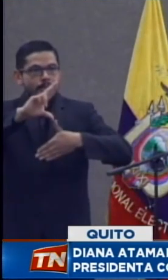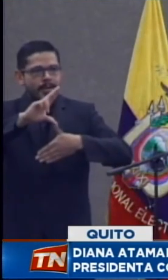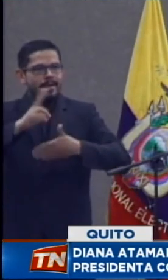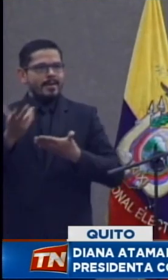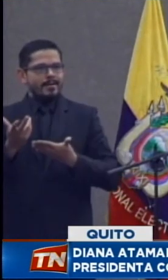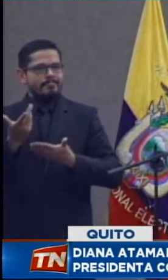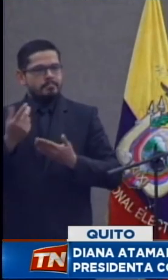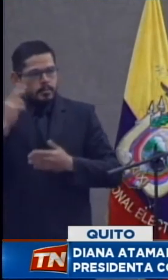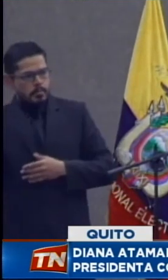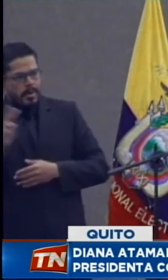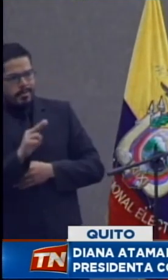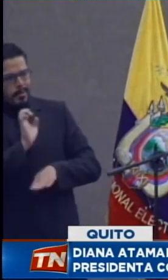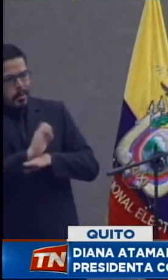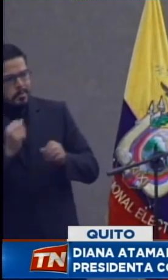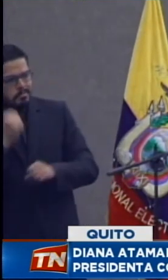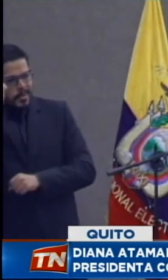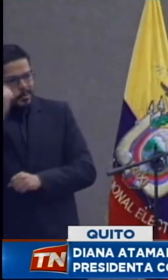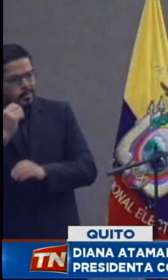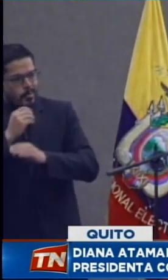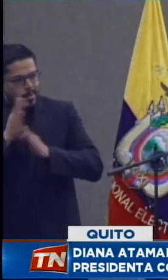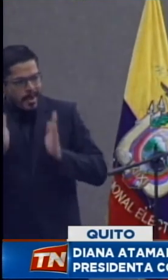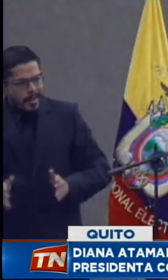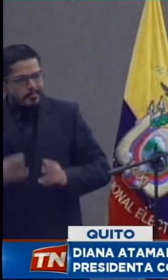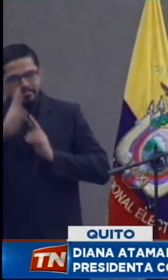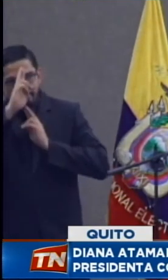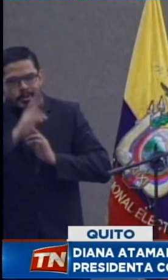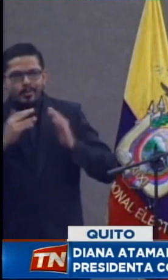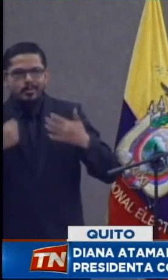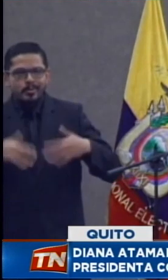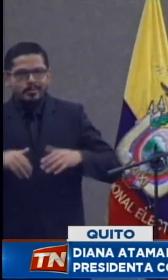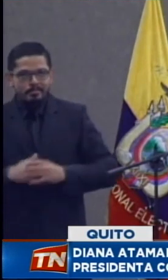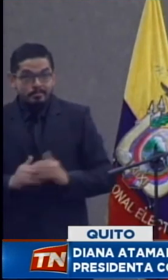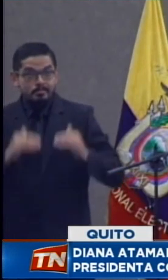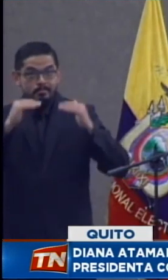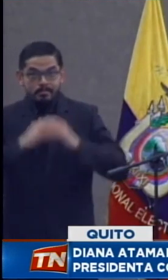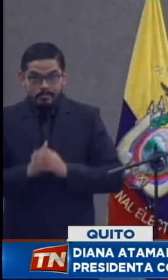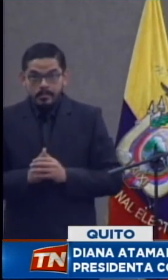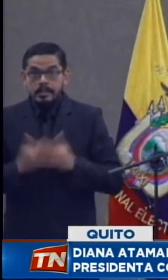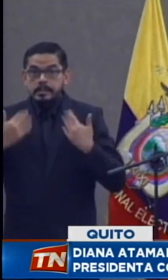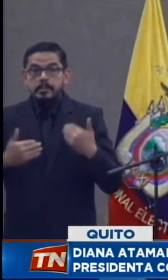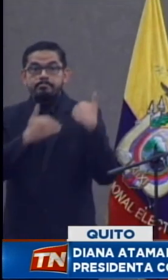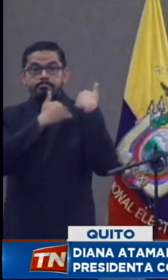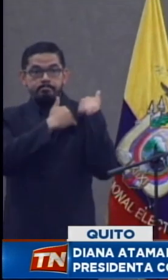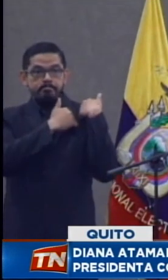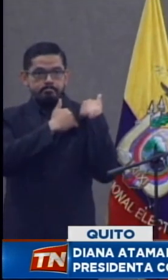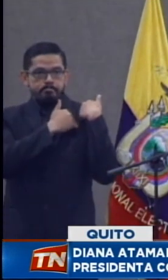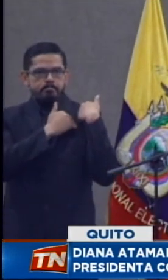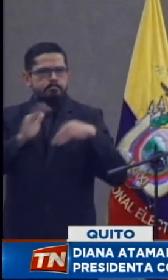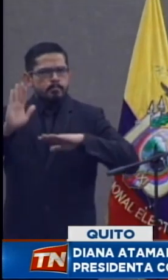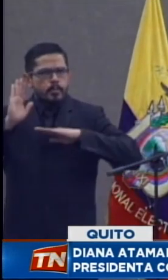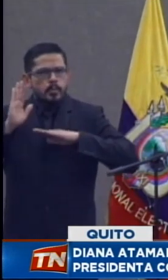derechos humanos y de participación en la región. Pues hemos asumido el compromiso de